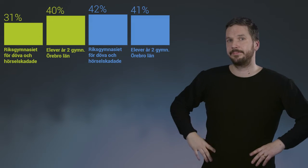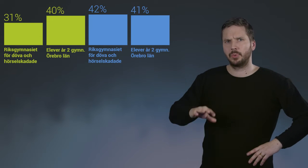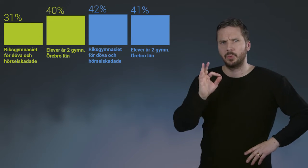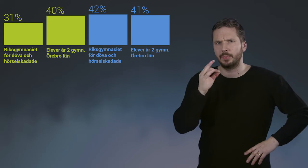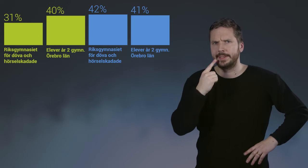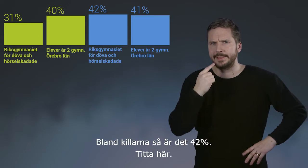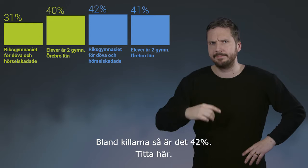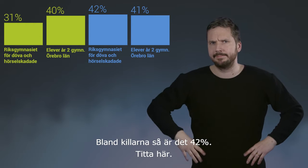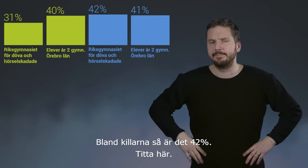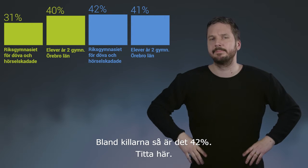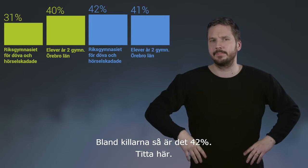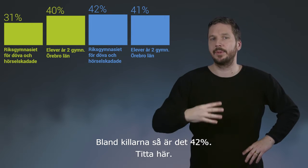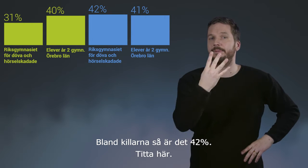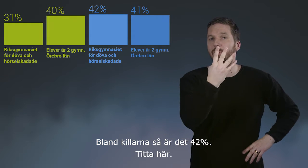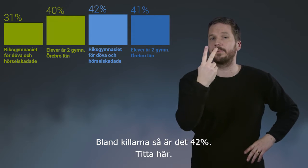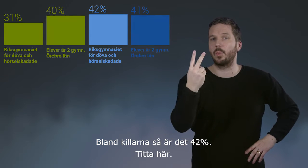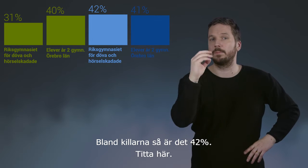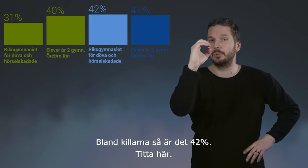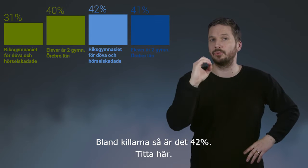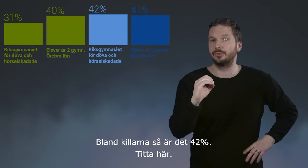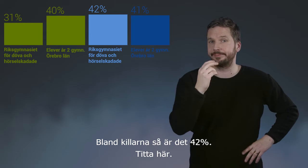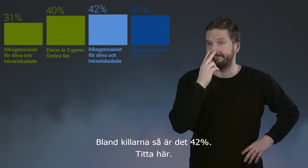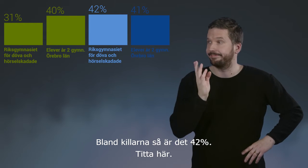Bland killarna så är det 42%. Titta här.